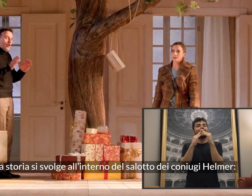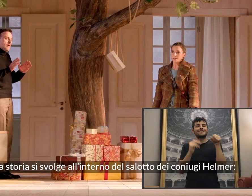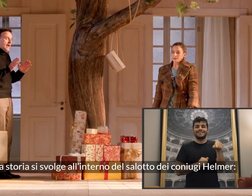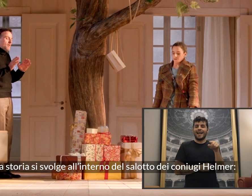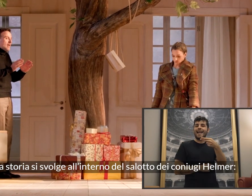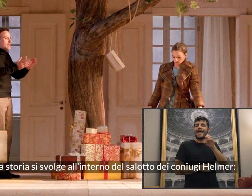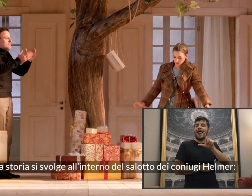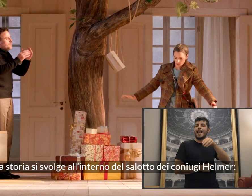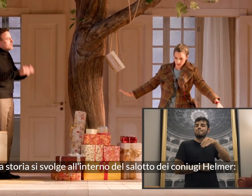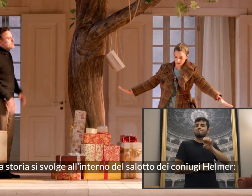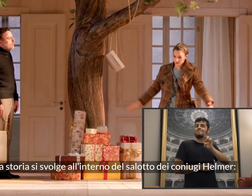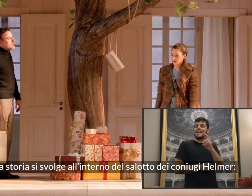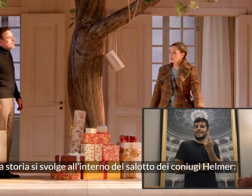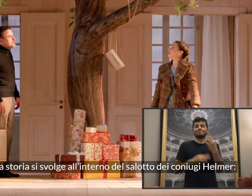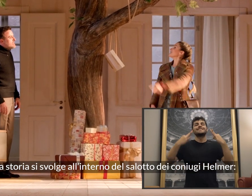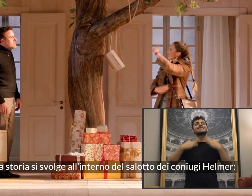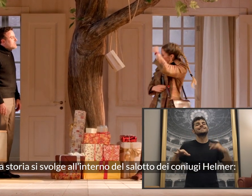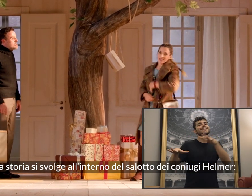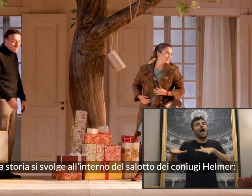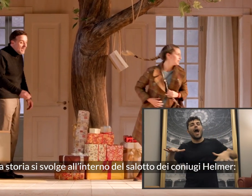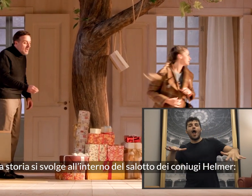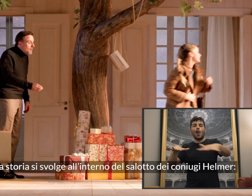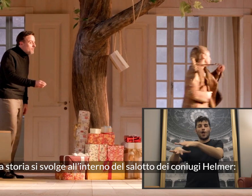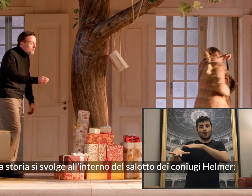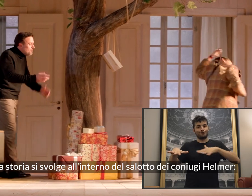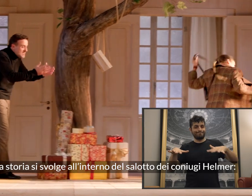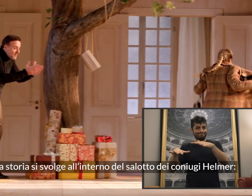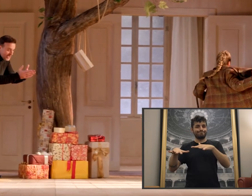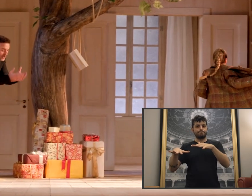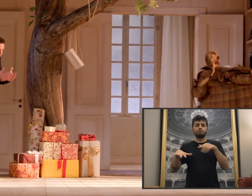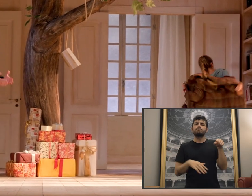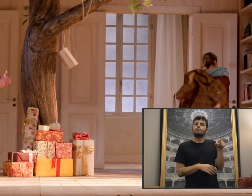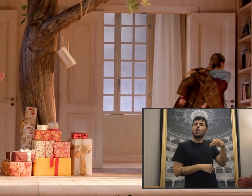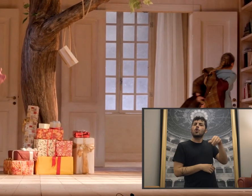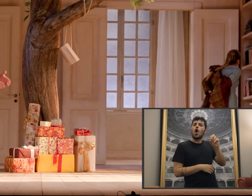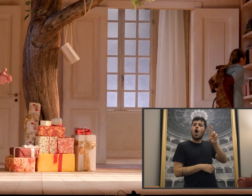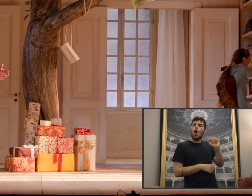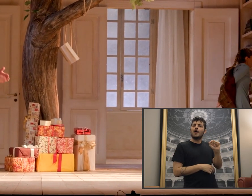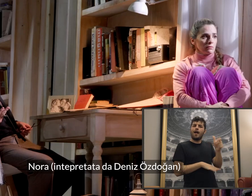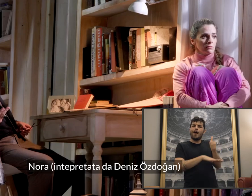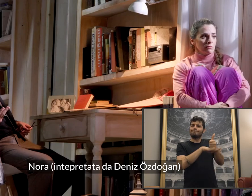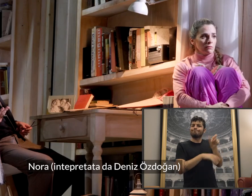'interno del salotto dei coniugi Elmer. Nora,